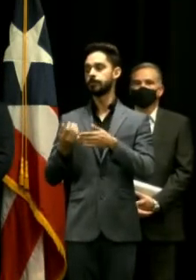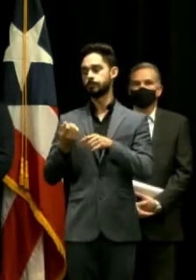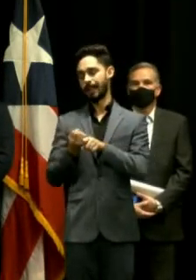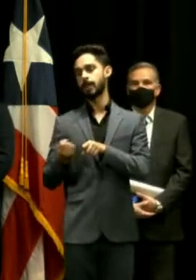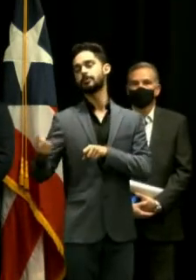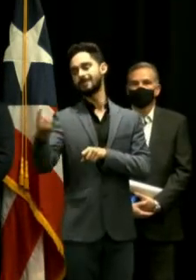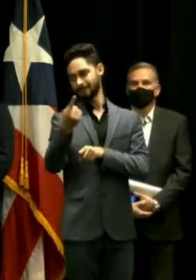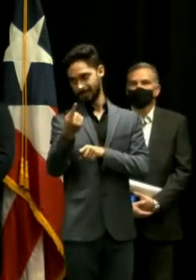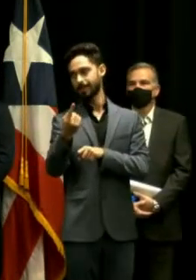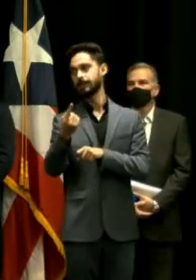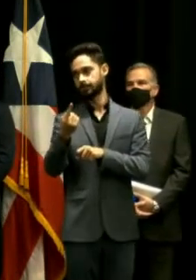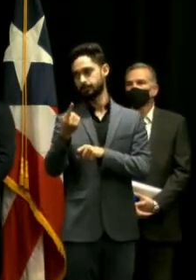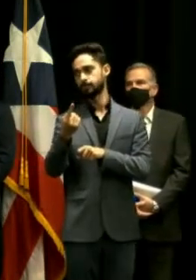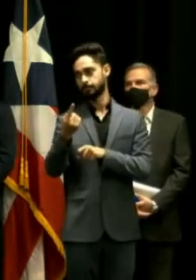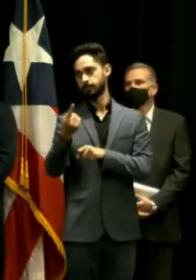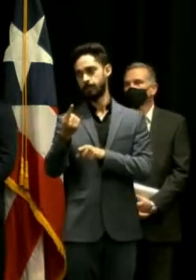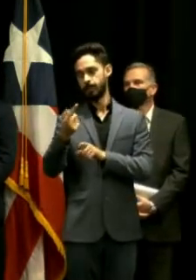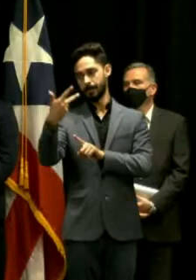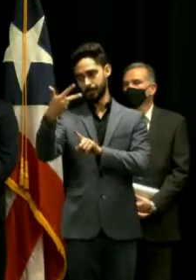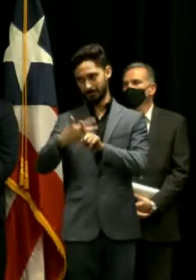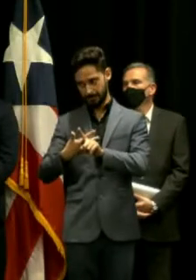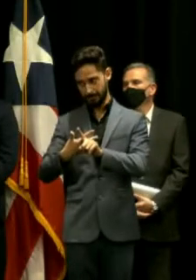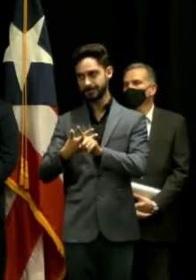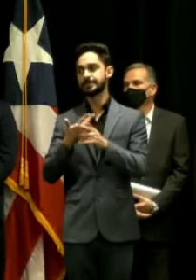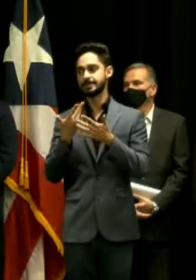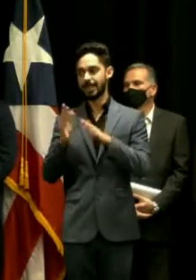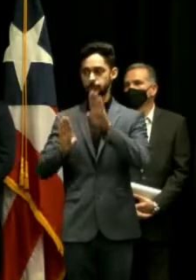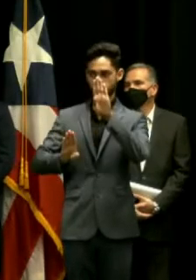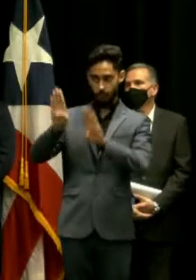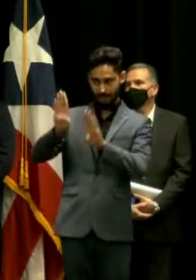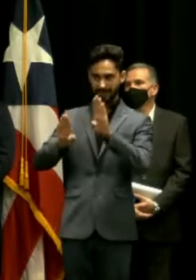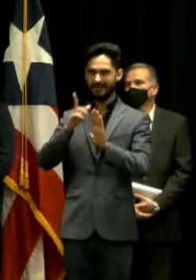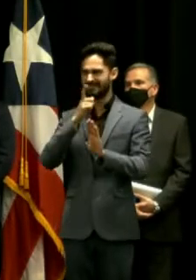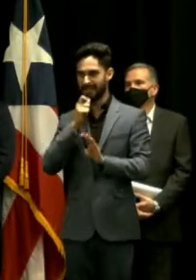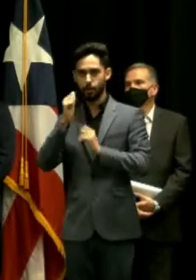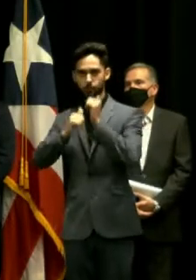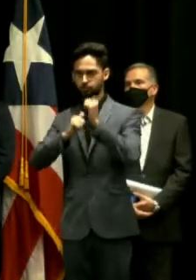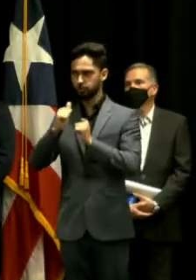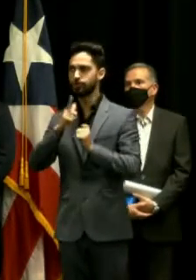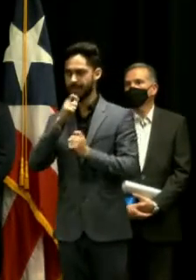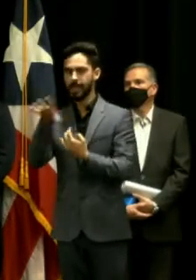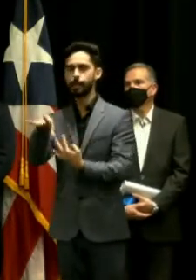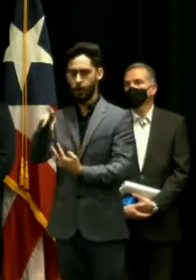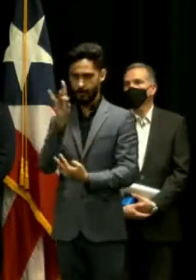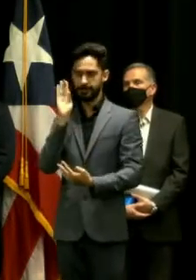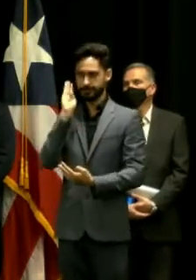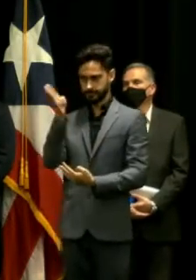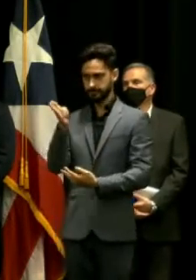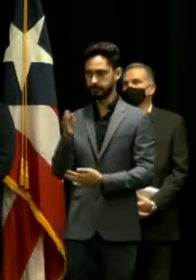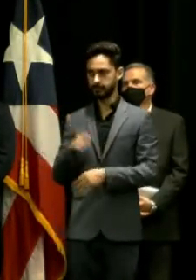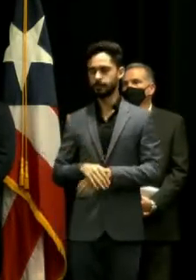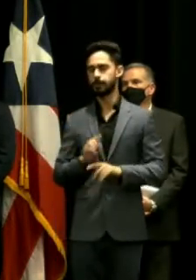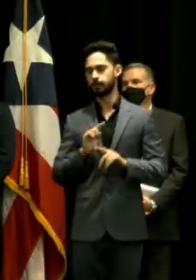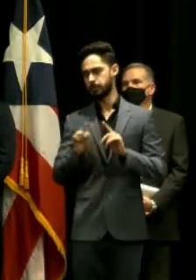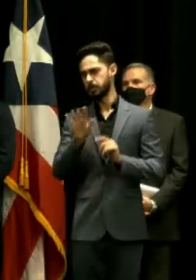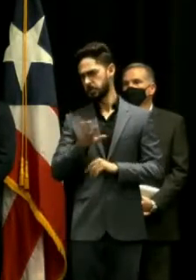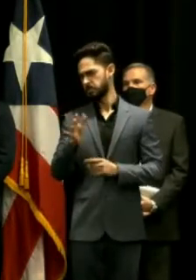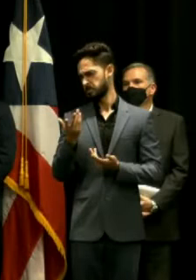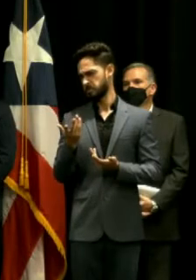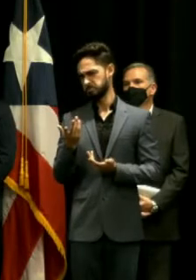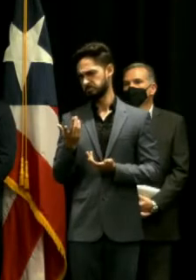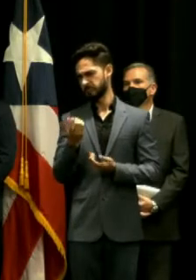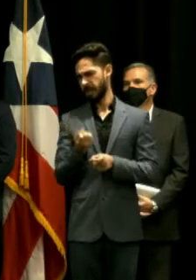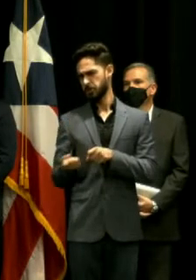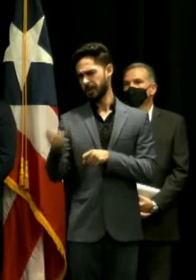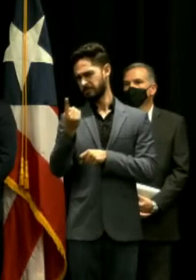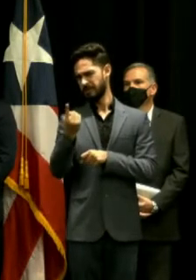debe y debe comenzar la construcción como tal ya para para mediados del año que viene a más